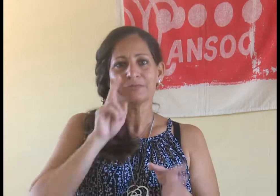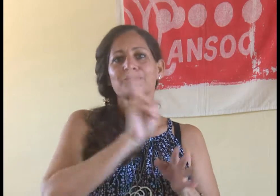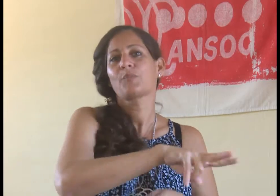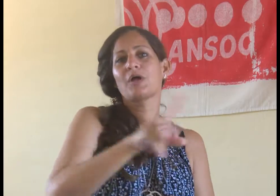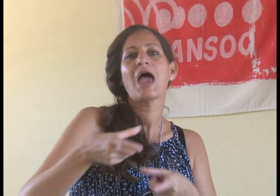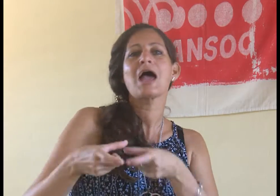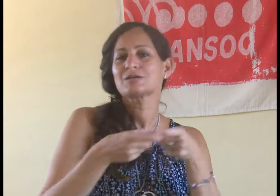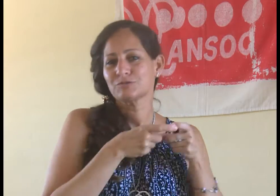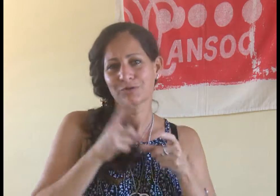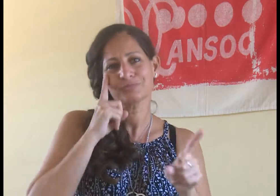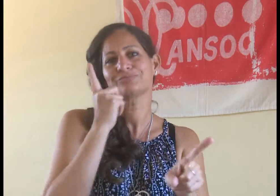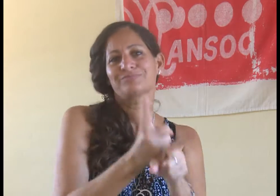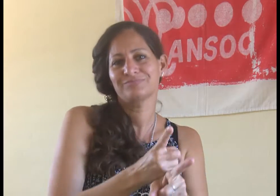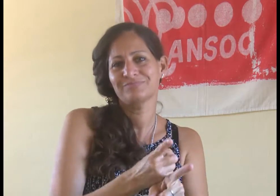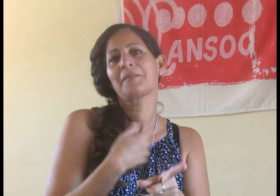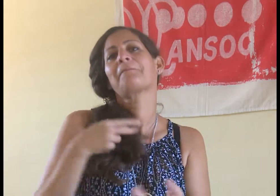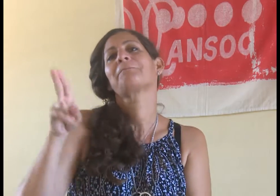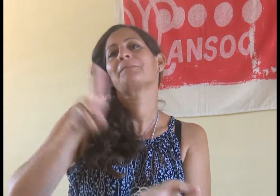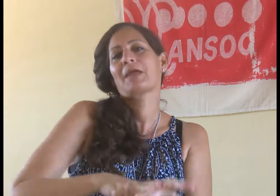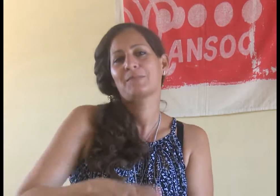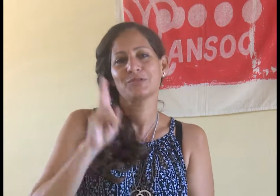Mis padres se encontraron con la asociación de sordos.